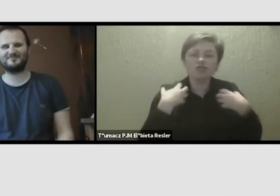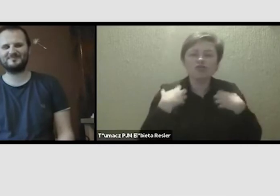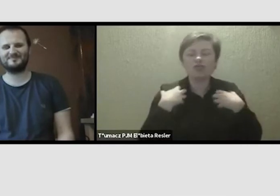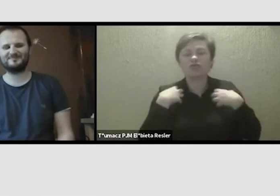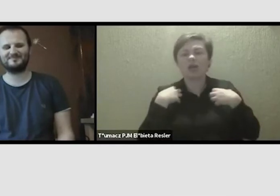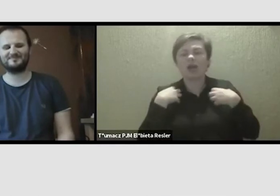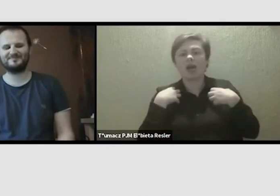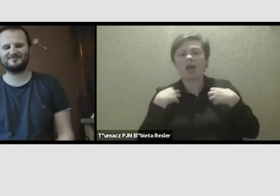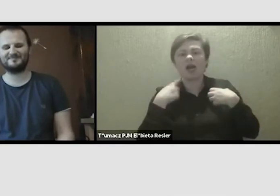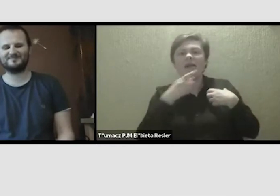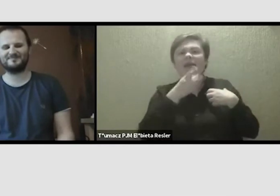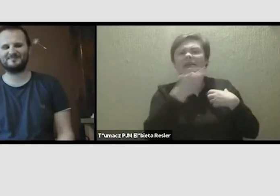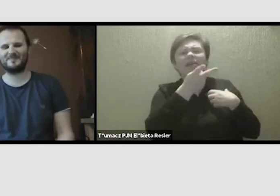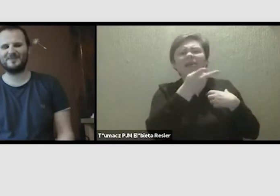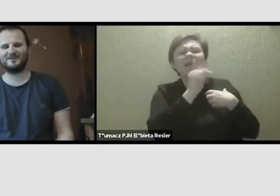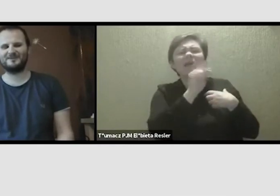Jak się z tym macie?